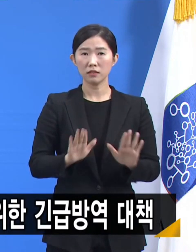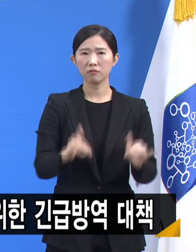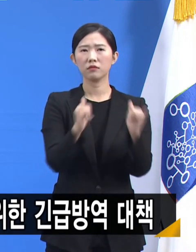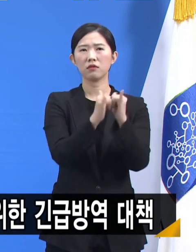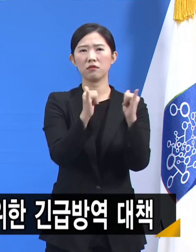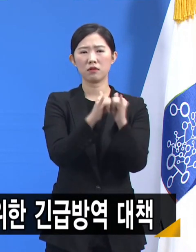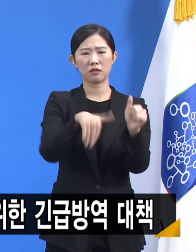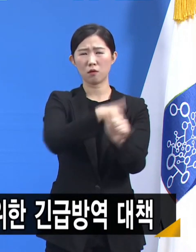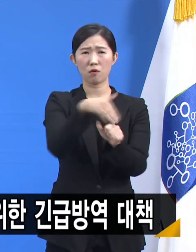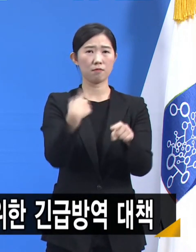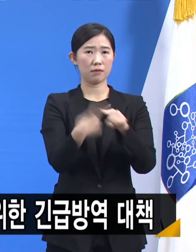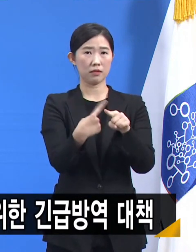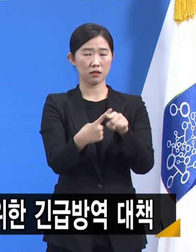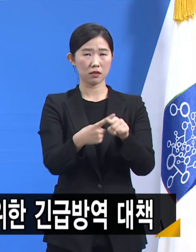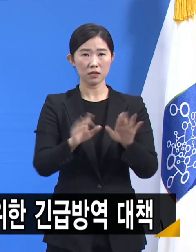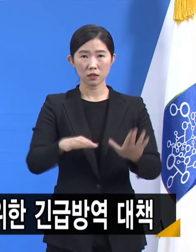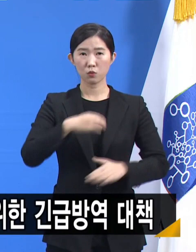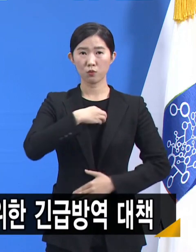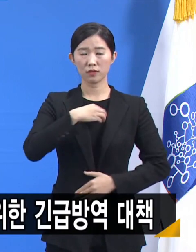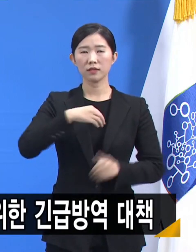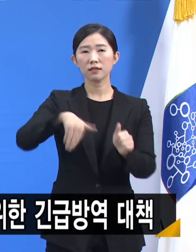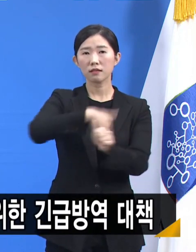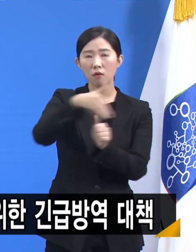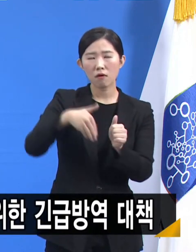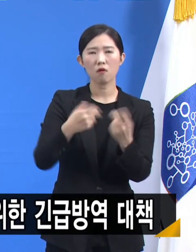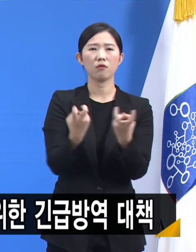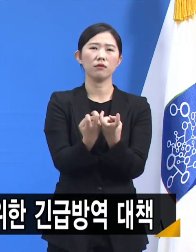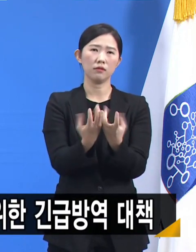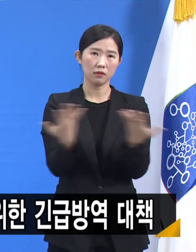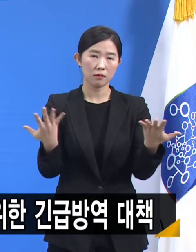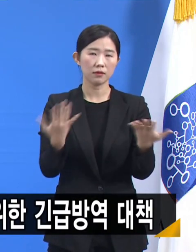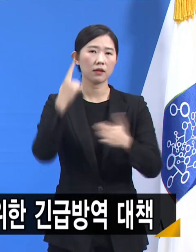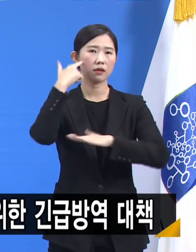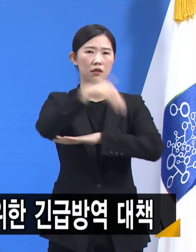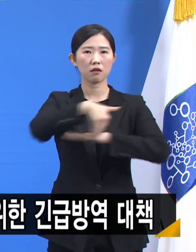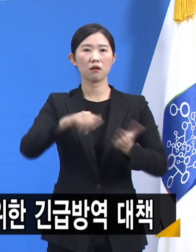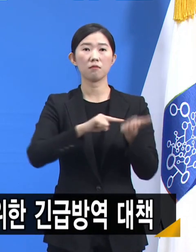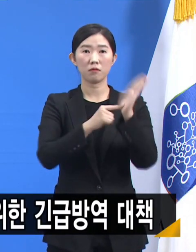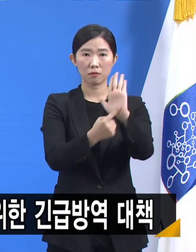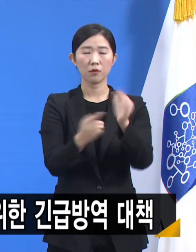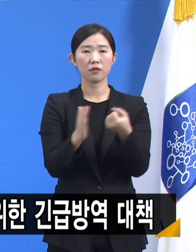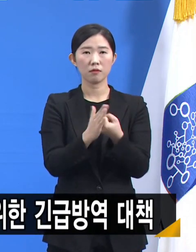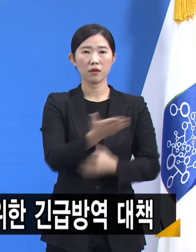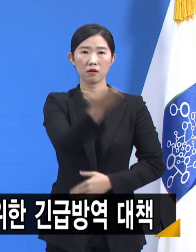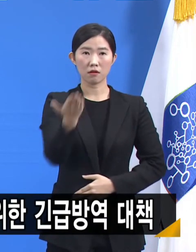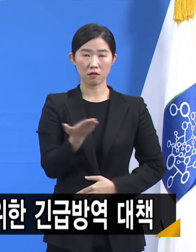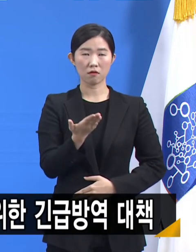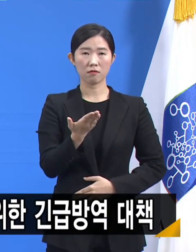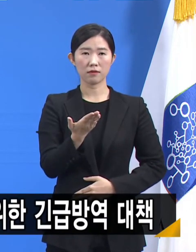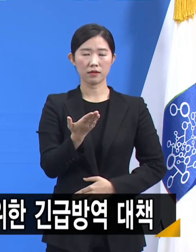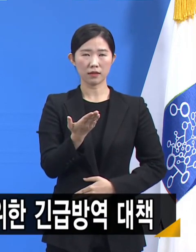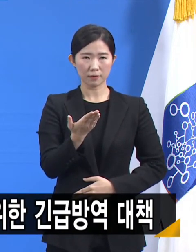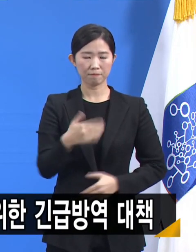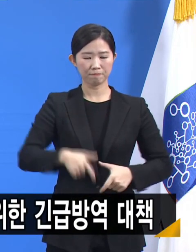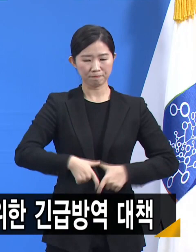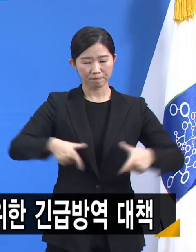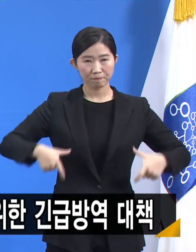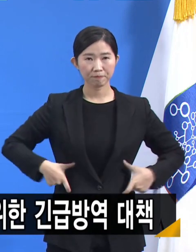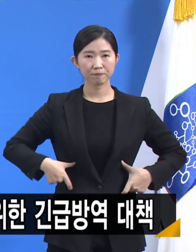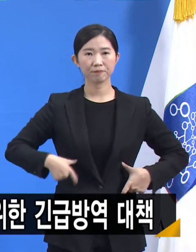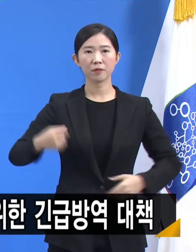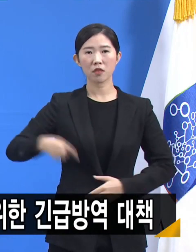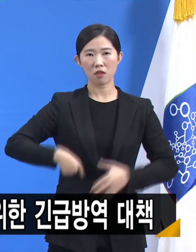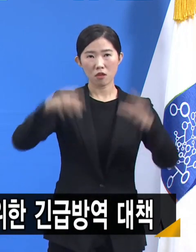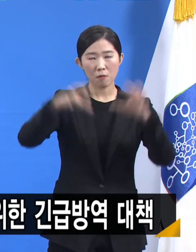상황을 극복하기 위한 불가피한 조치인 만큼 도민 여러분의 너른 이해와 적극적인 협력을